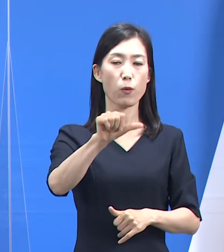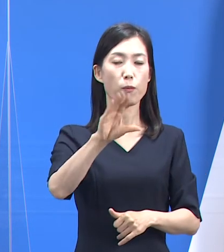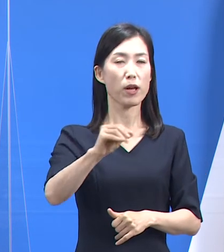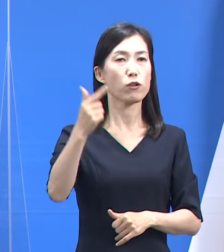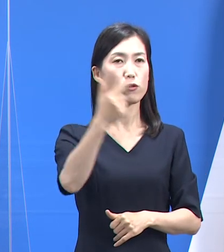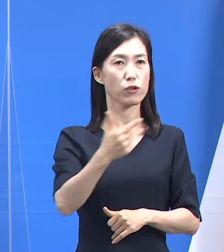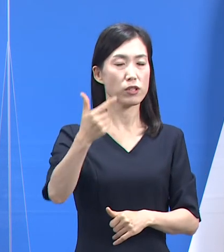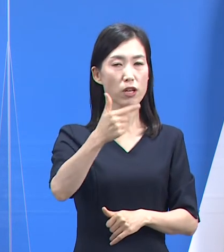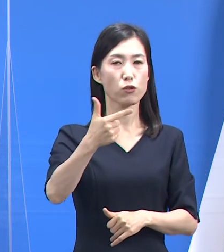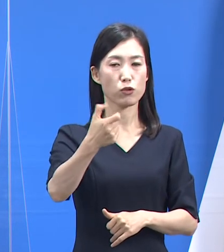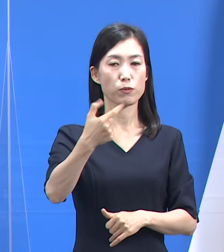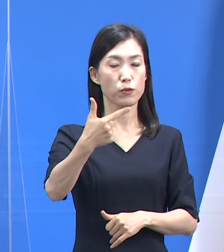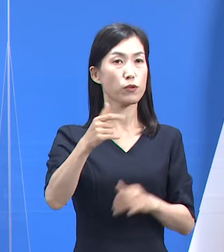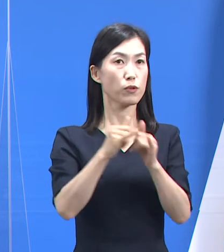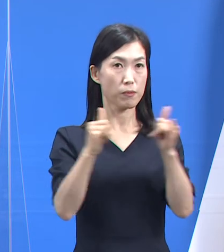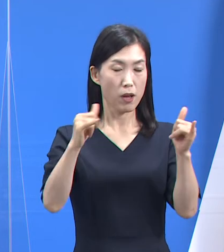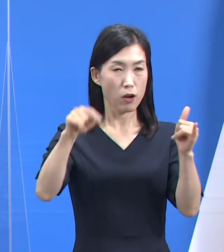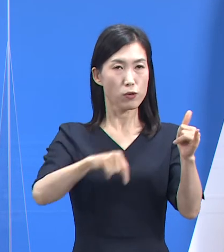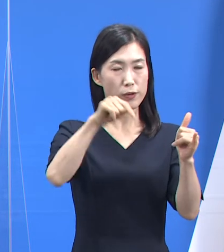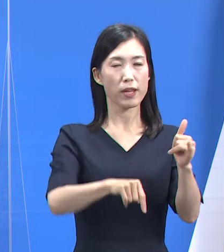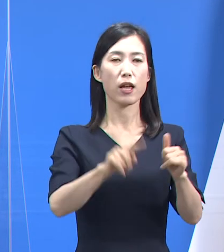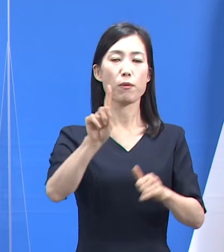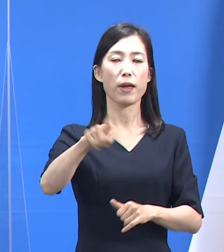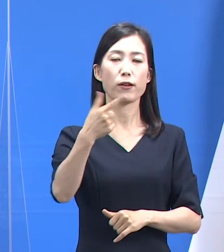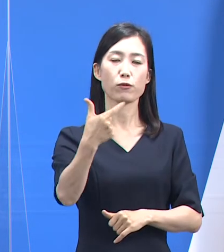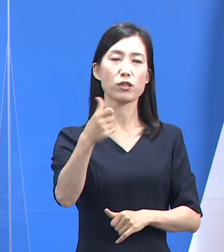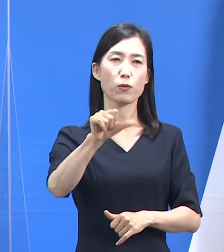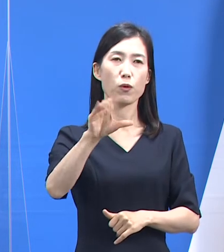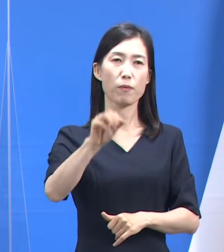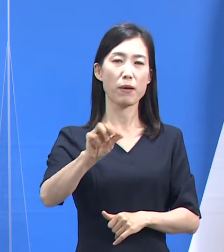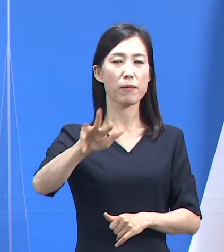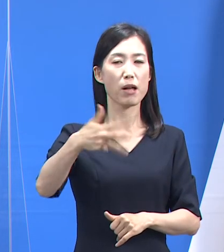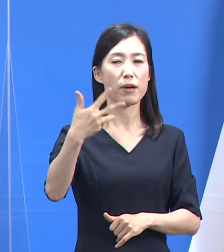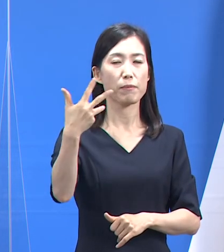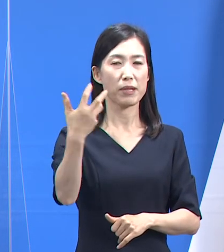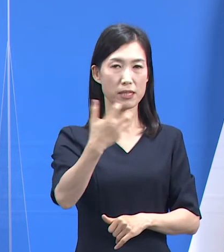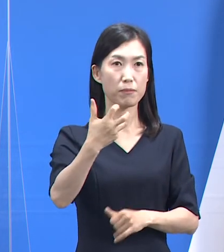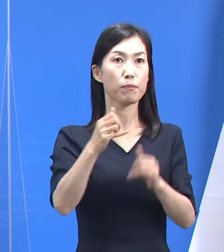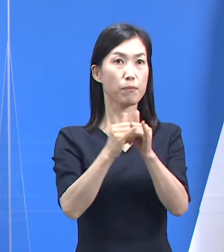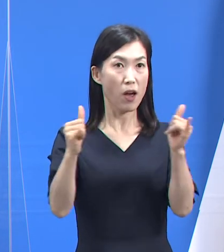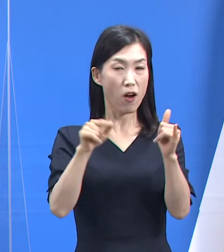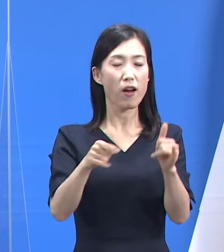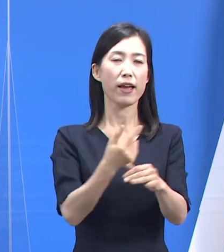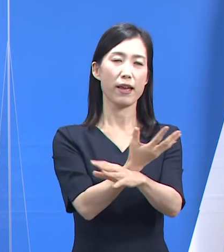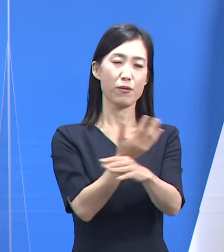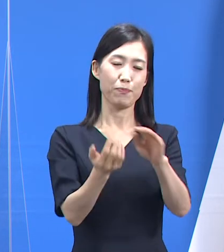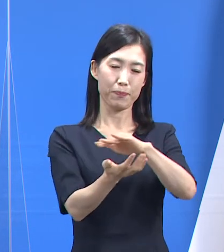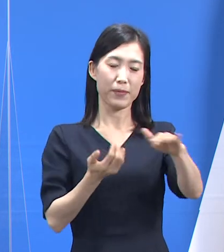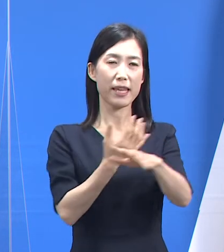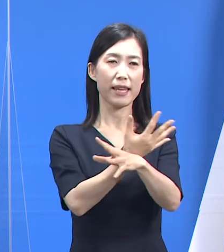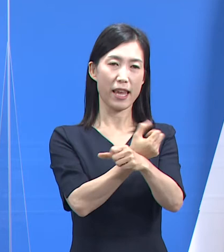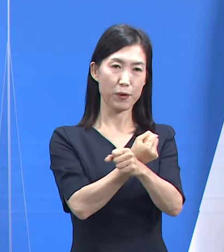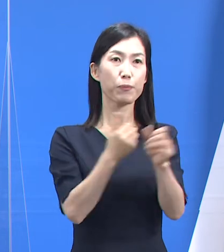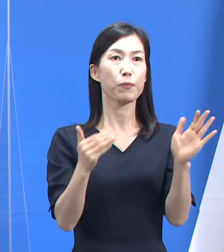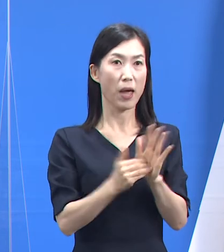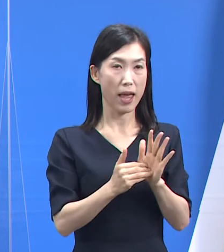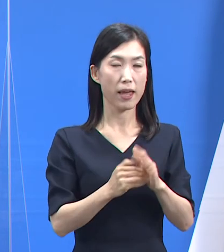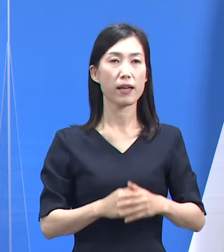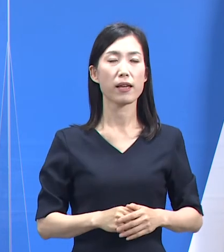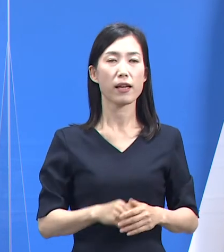,466명 중 165만 9,880명이 사전 예약 등록을 진행하였고